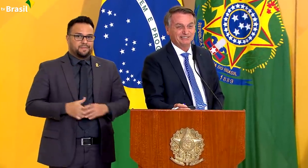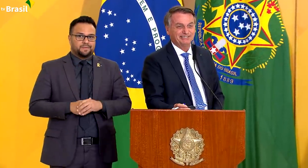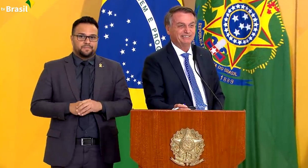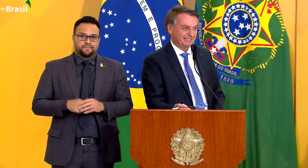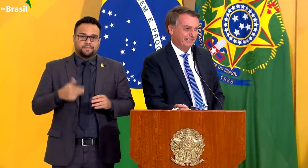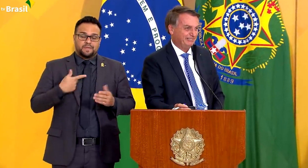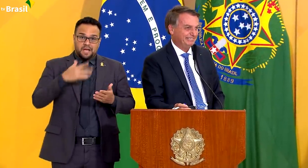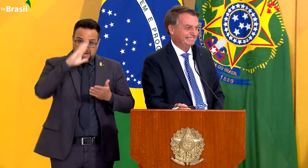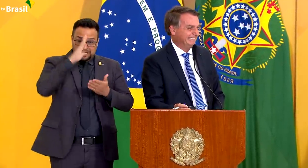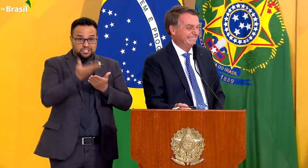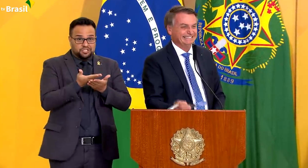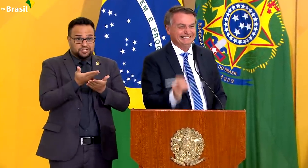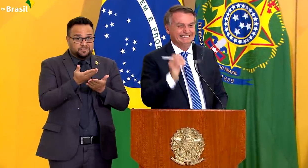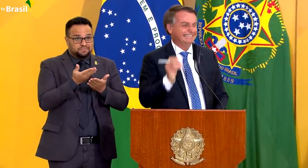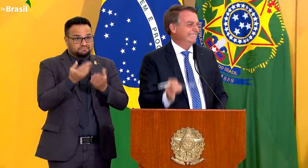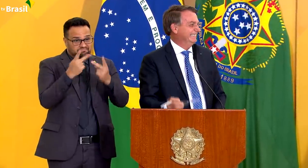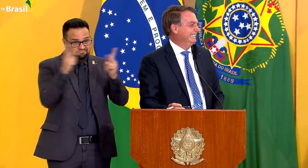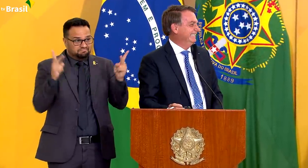Acredite, se quiser.